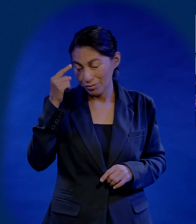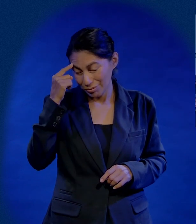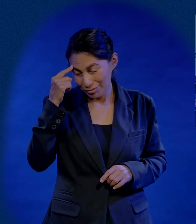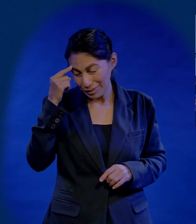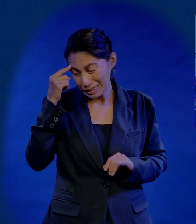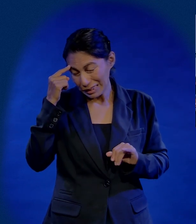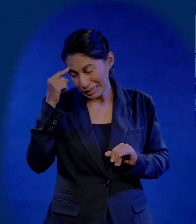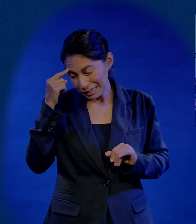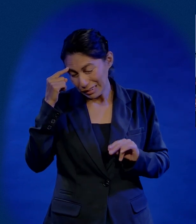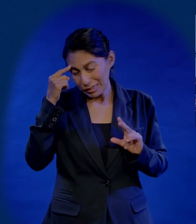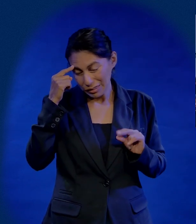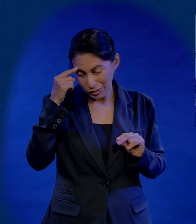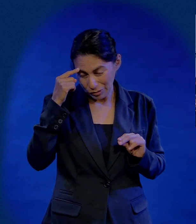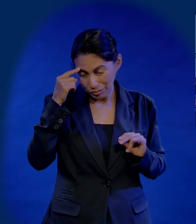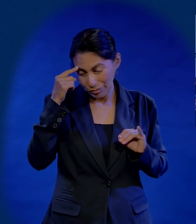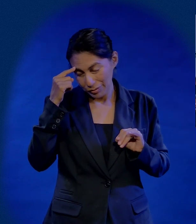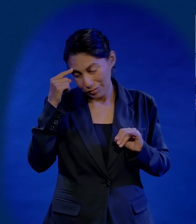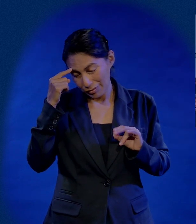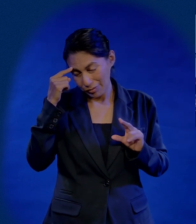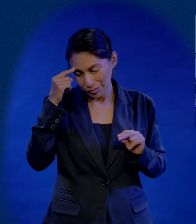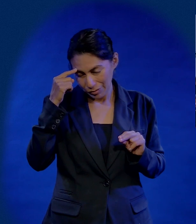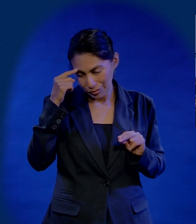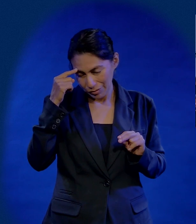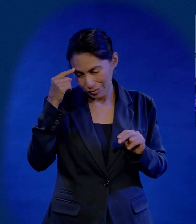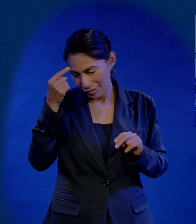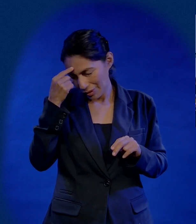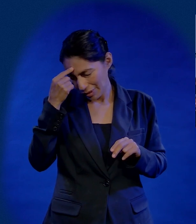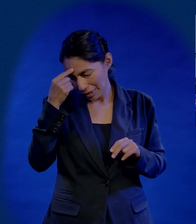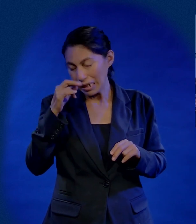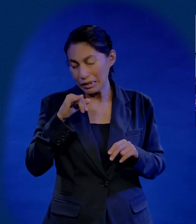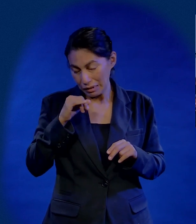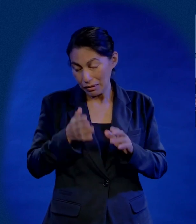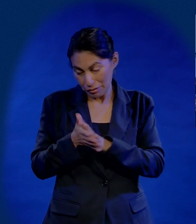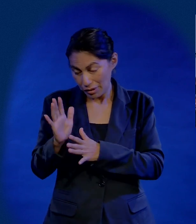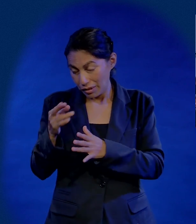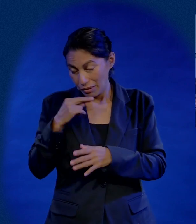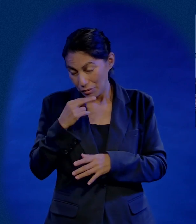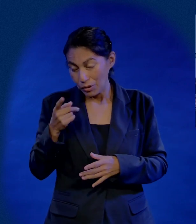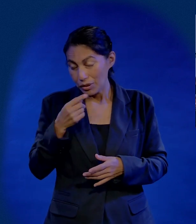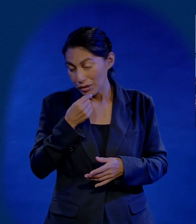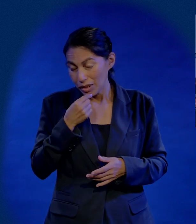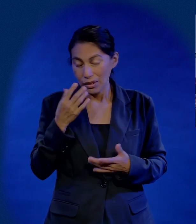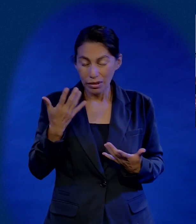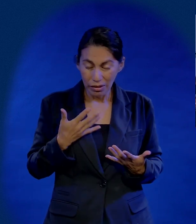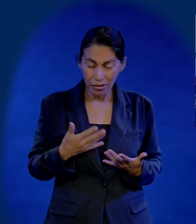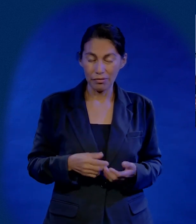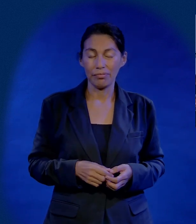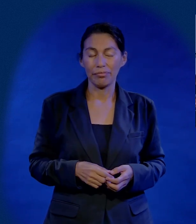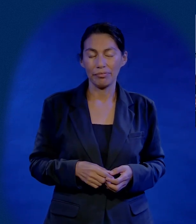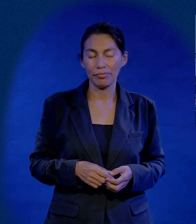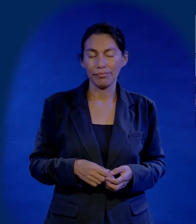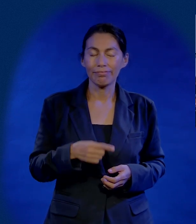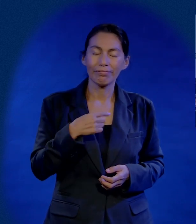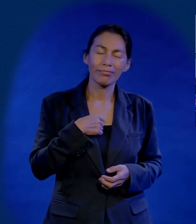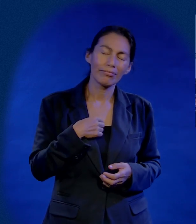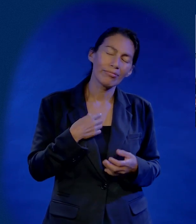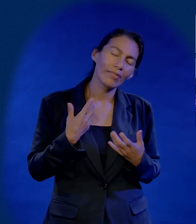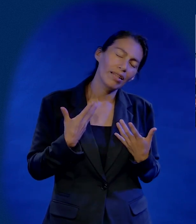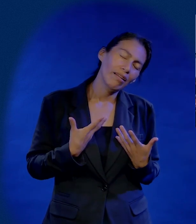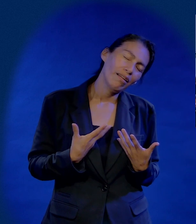Mientras yo estaba esos diez minutos, ¿me paro o no me paro? Mi mente decía, ve, es tu niña, no seas ingrato, tiene hambre. Pero